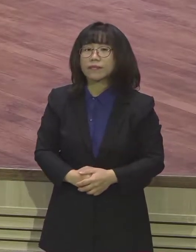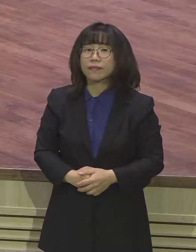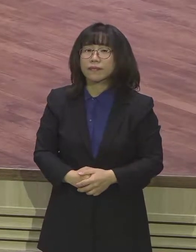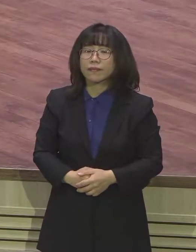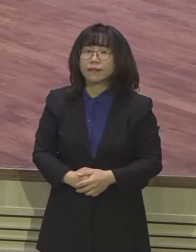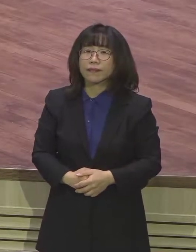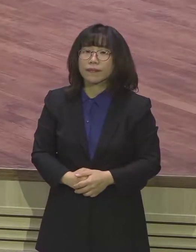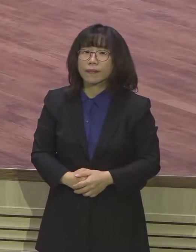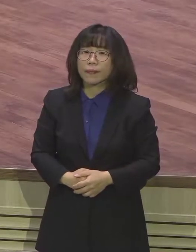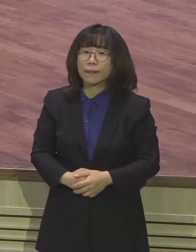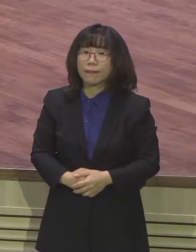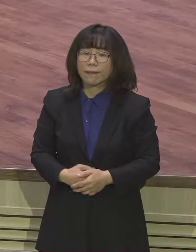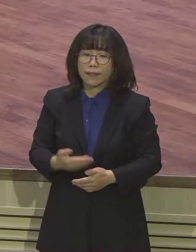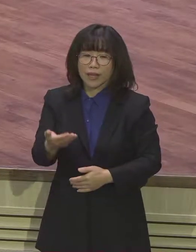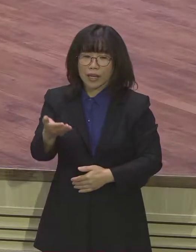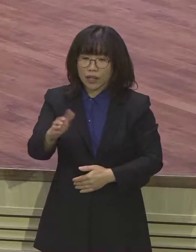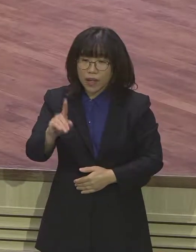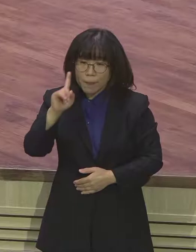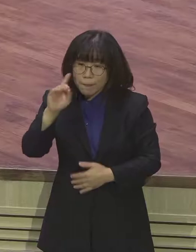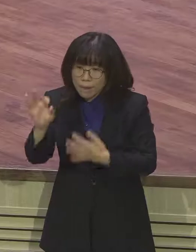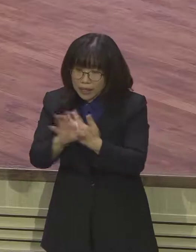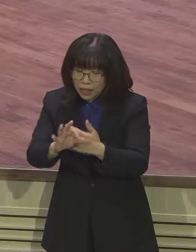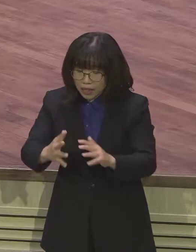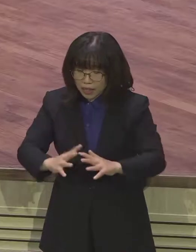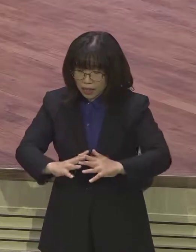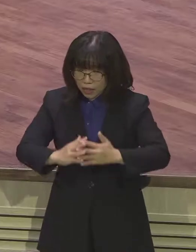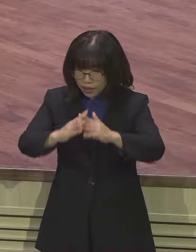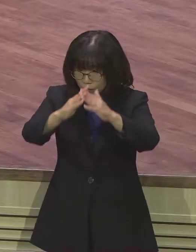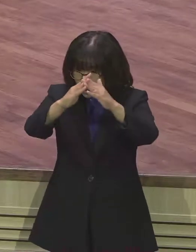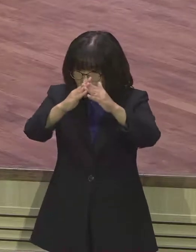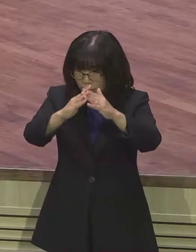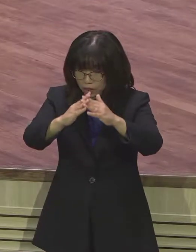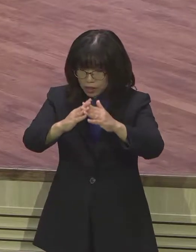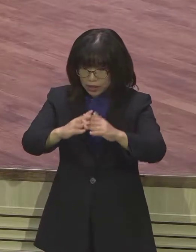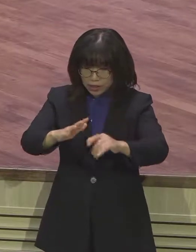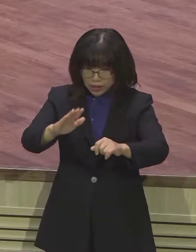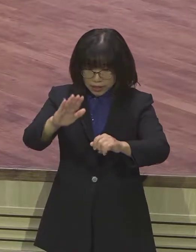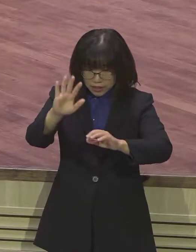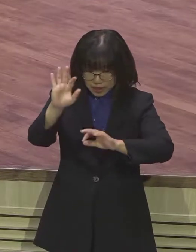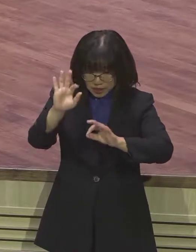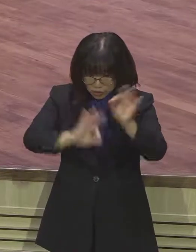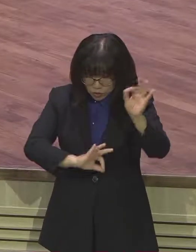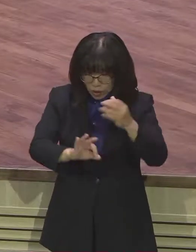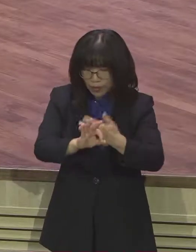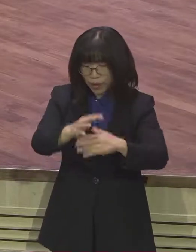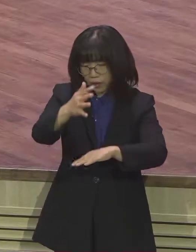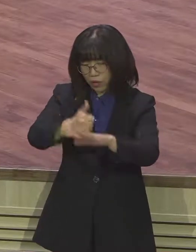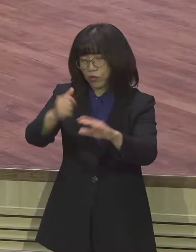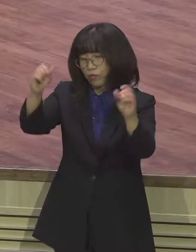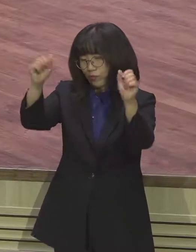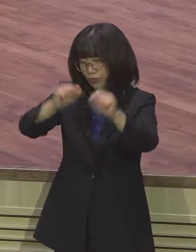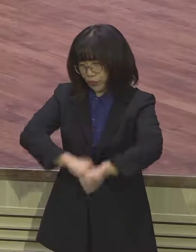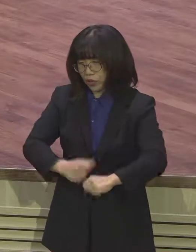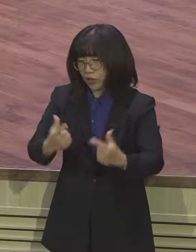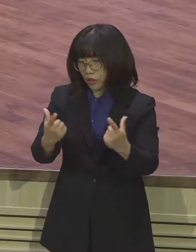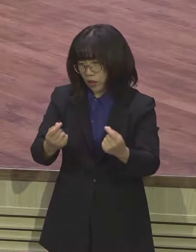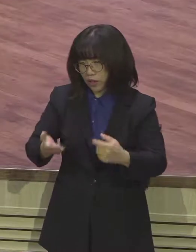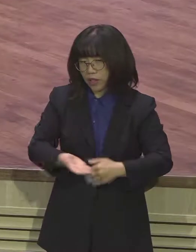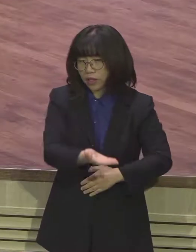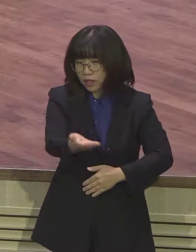이런 부실공사들 분명히 무너질 수밖에 없습니다. 우리가 9절 말씀해 보면 이삭의 산당들이 황폐화되고